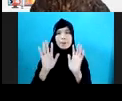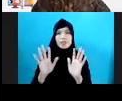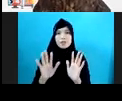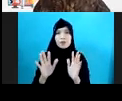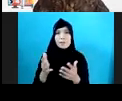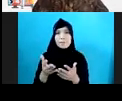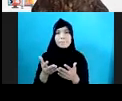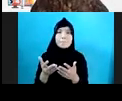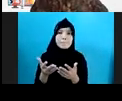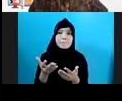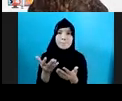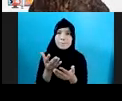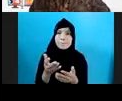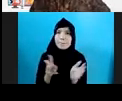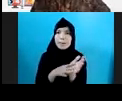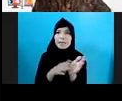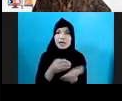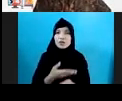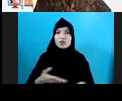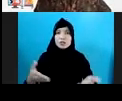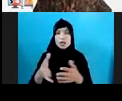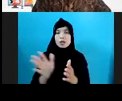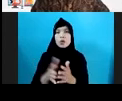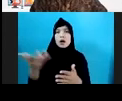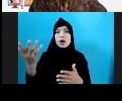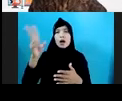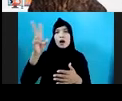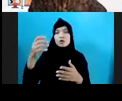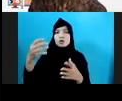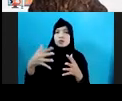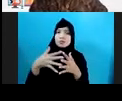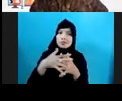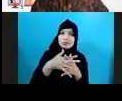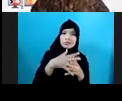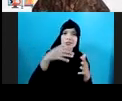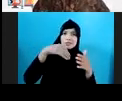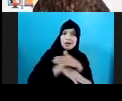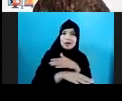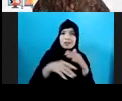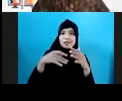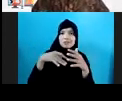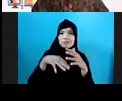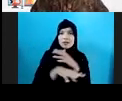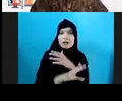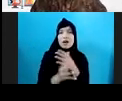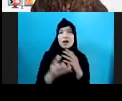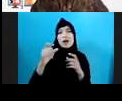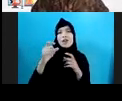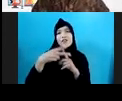pepercanaan itu melakukan filter terhadap berita-berita, gambar-gambar yang bisa membahayakan anak-anak.